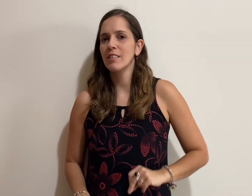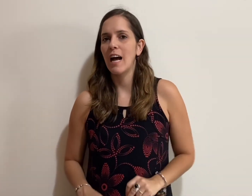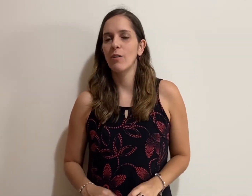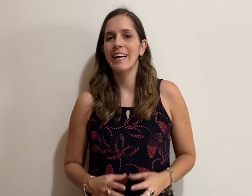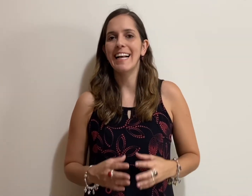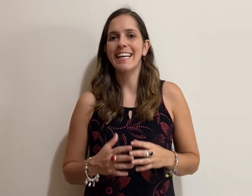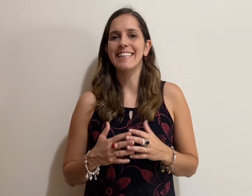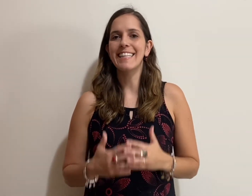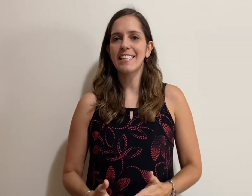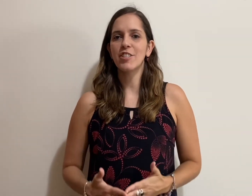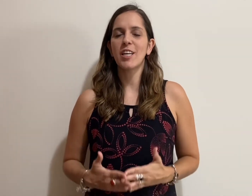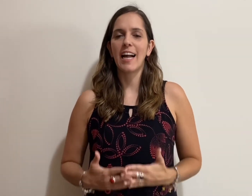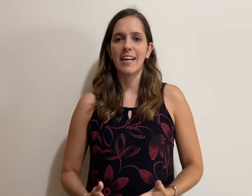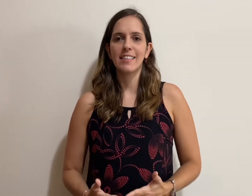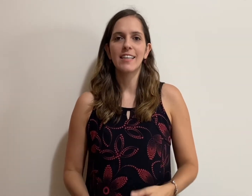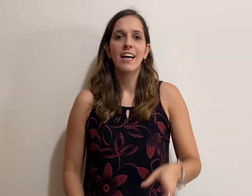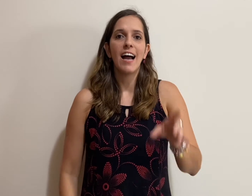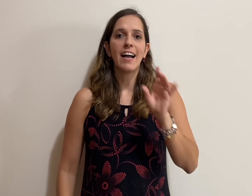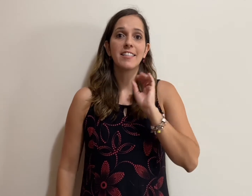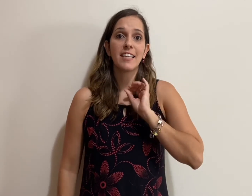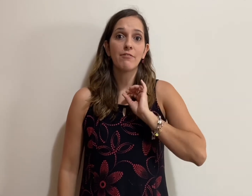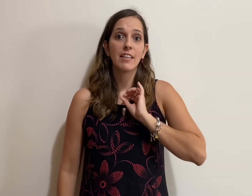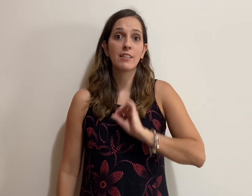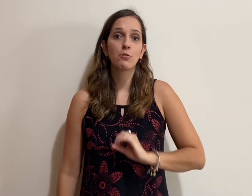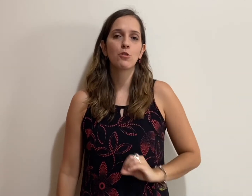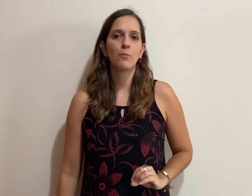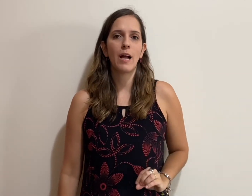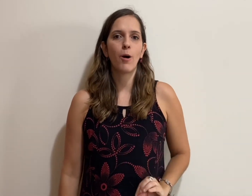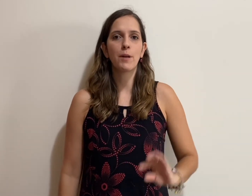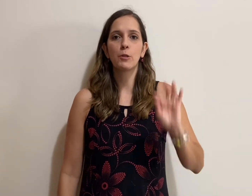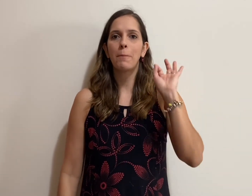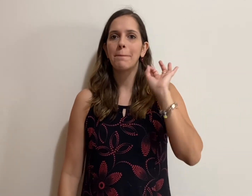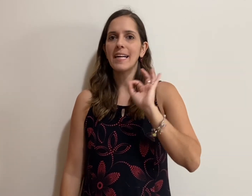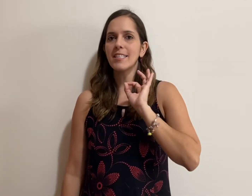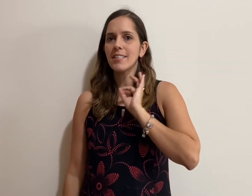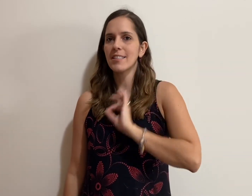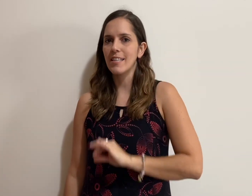aula é dedicada a estar falando sobre a obra do Pais 3,